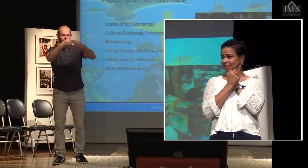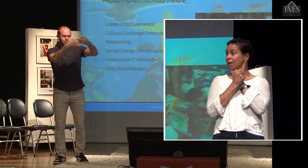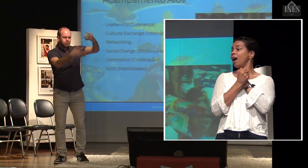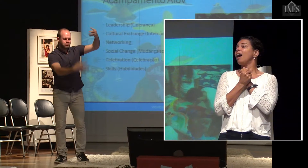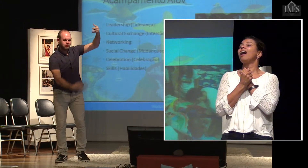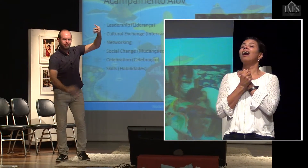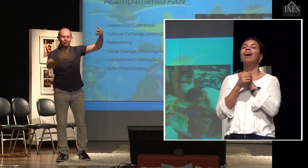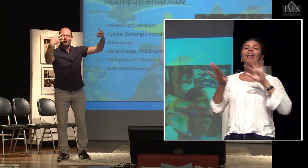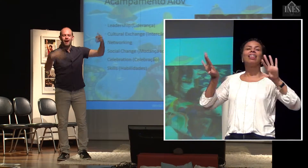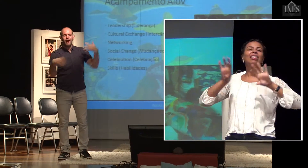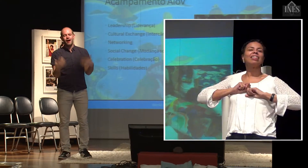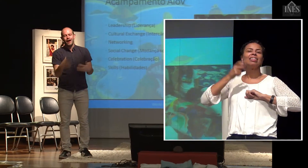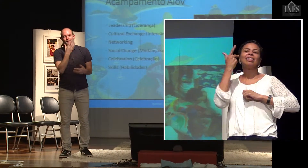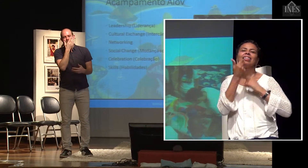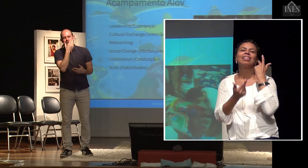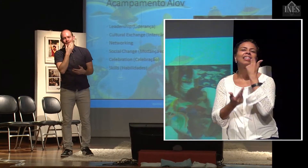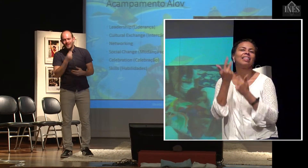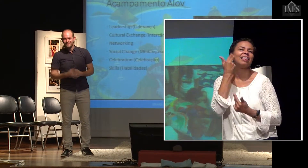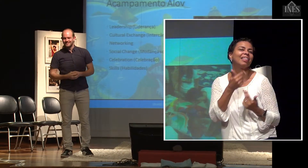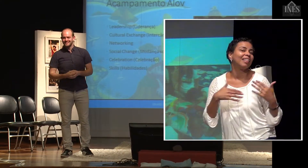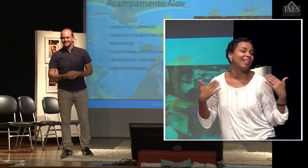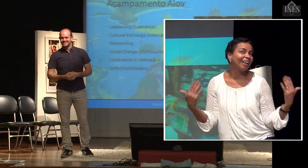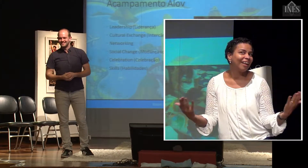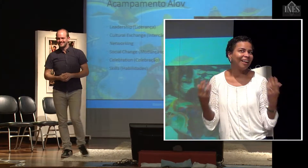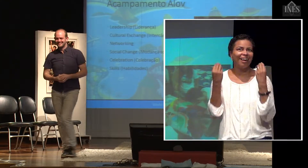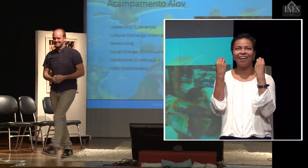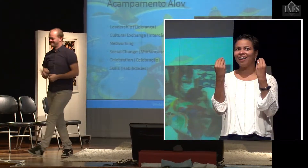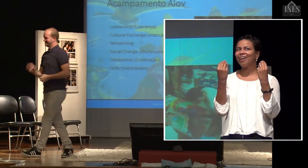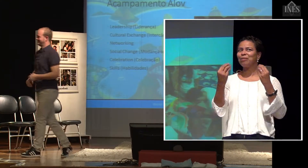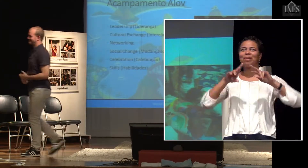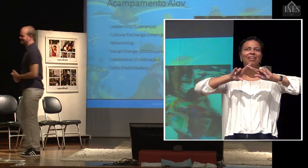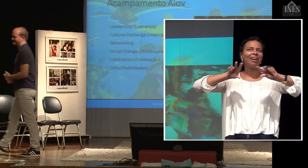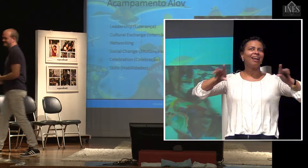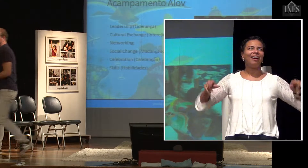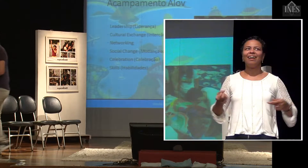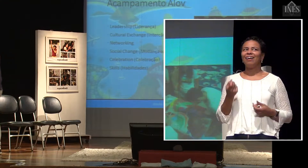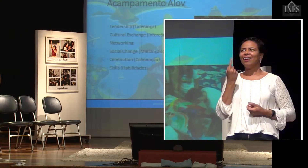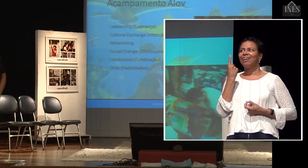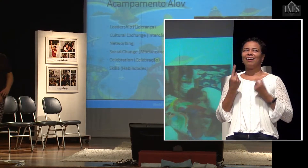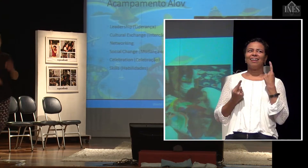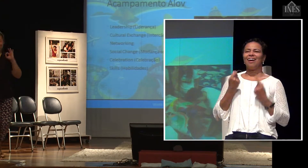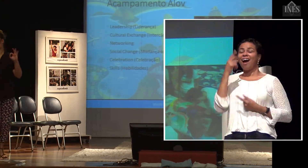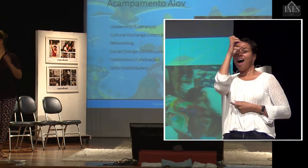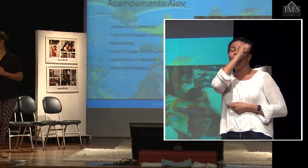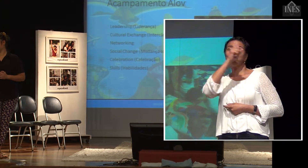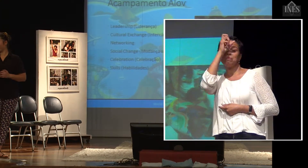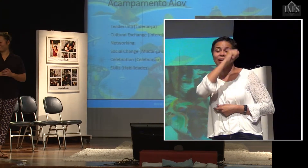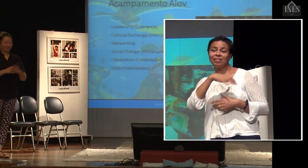vão aprendendo como se... Aqui a gente falou só de cumprimento, de chegar, mas tem milhares de outras coisas que se aprendem na relação viva dentro do acampamento.